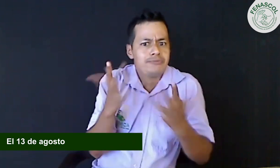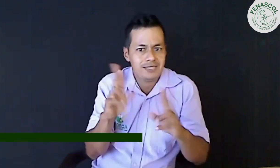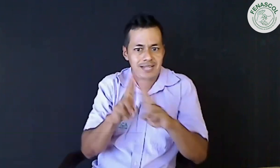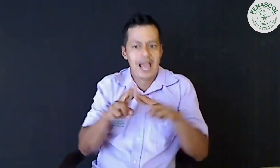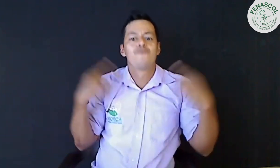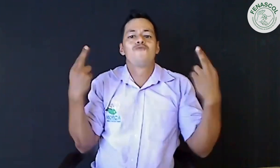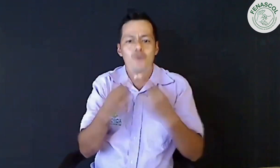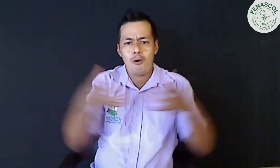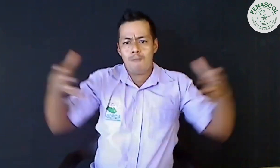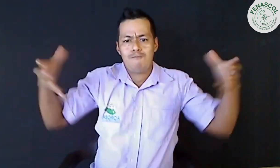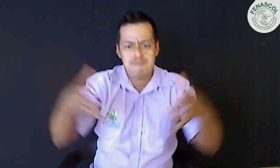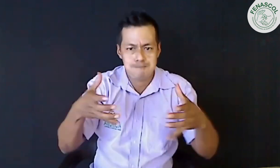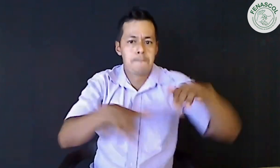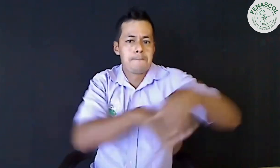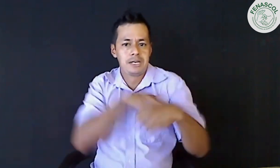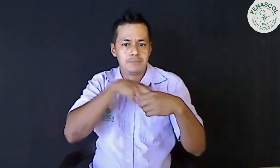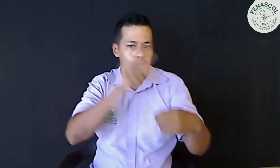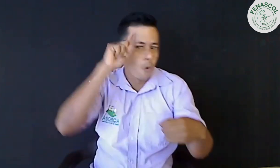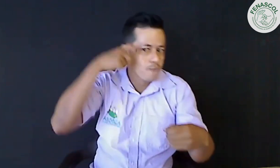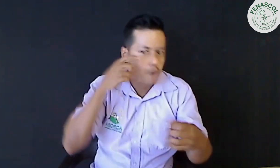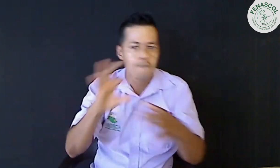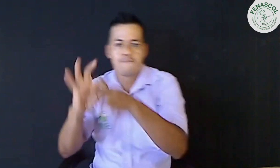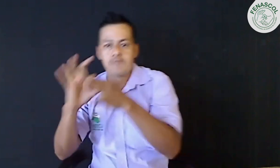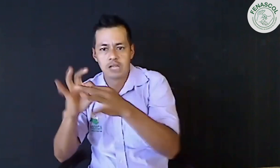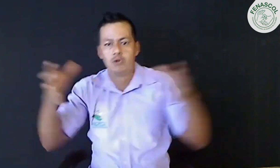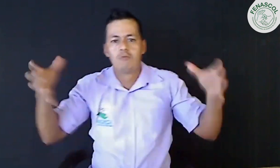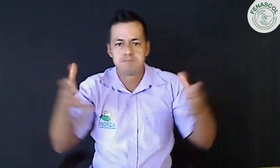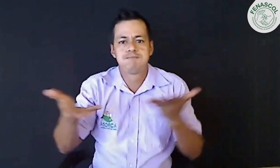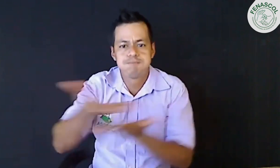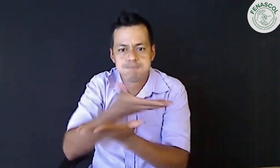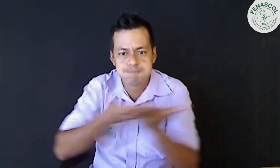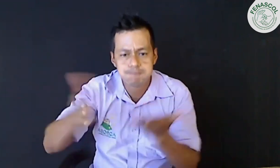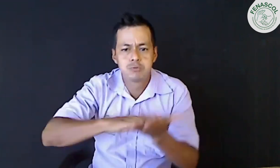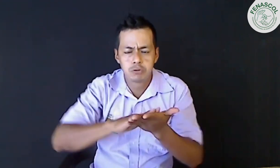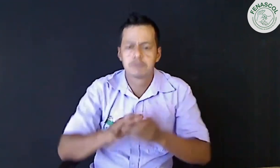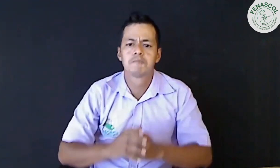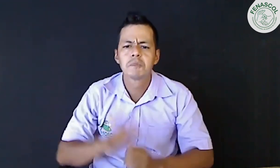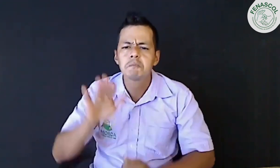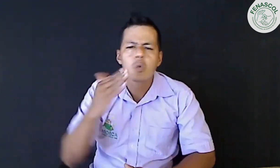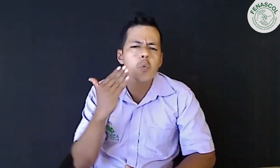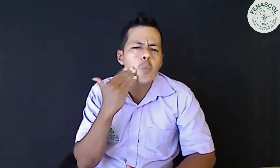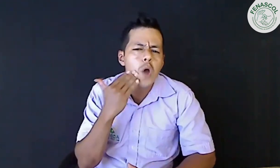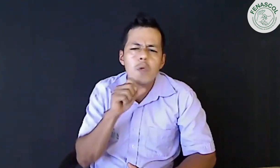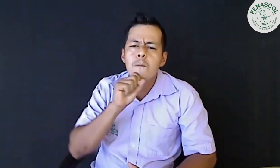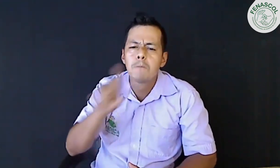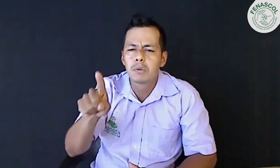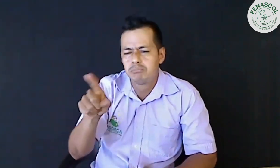que se realizó en días pasados con los miembros antes mencionados. Sandra,